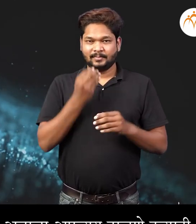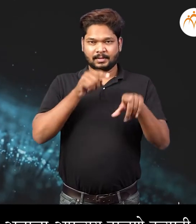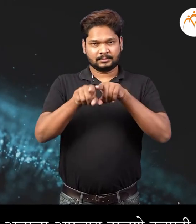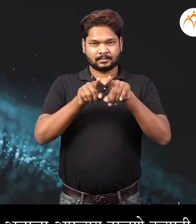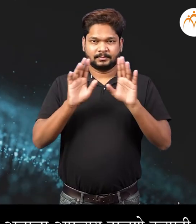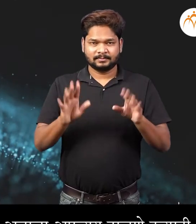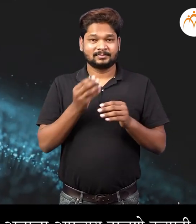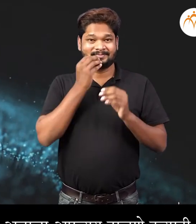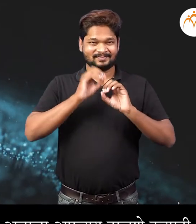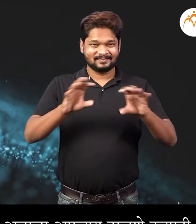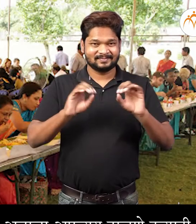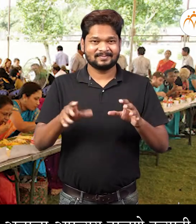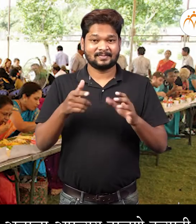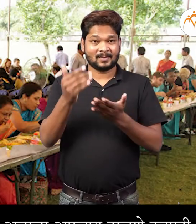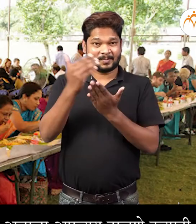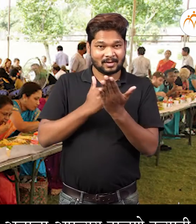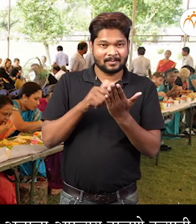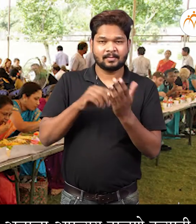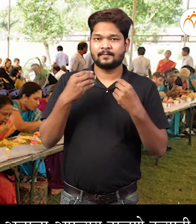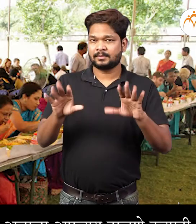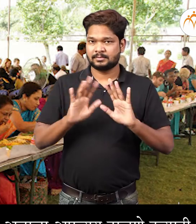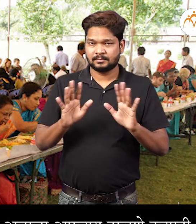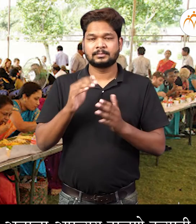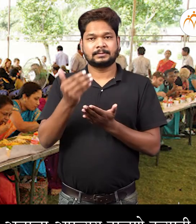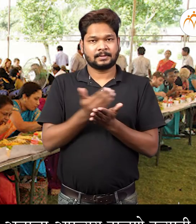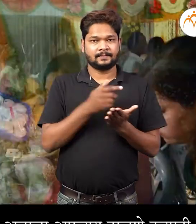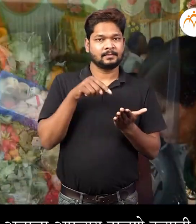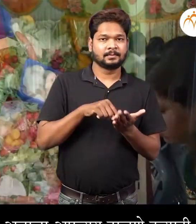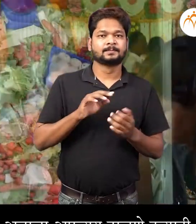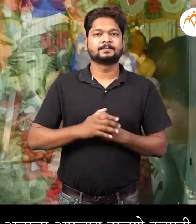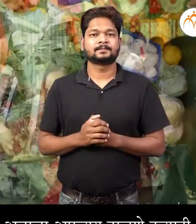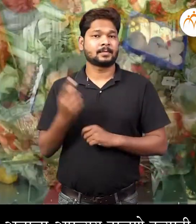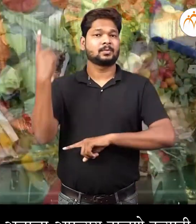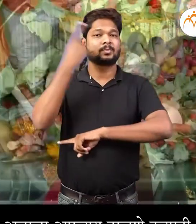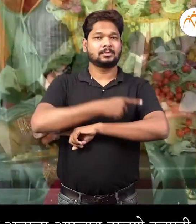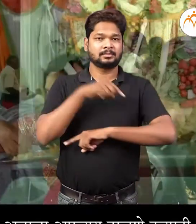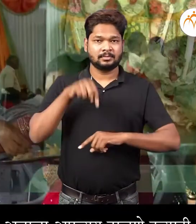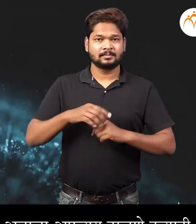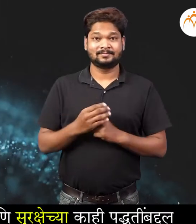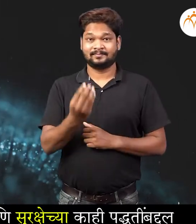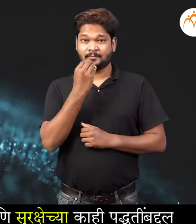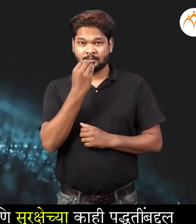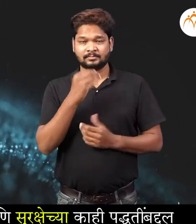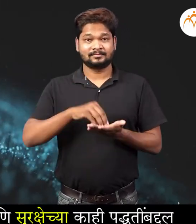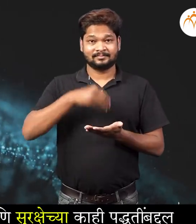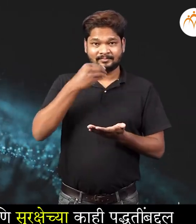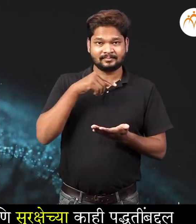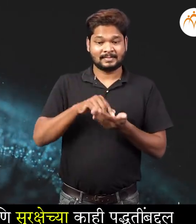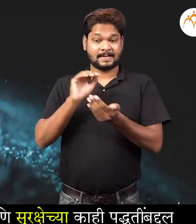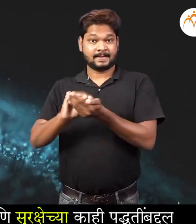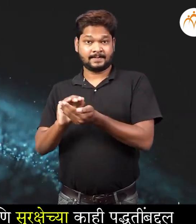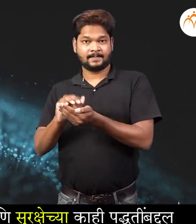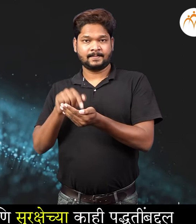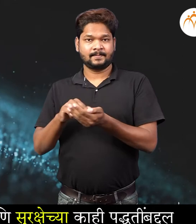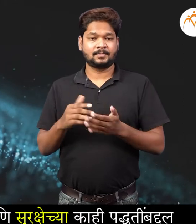हतायनी वहतु समारंभात अन्नाचा अपव्याटायने इत्त्यादी आज मी तुम्हाला अन्न